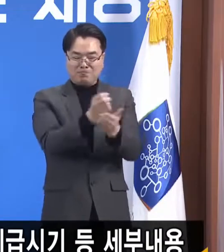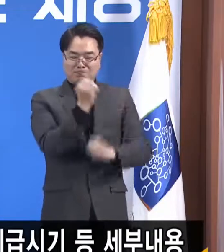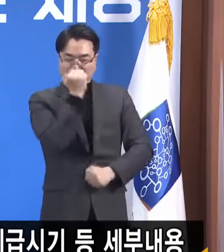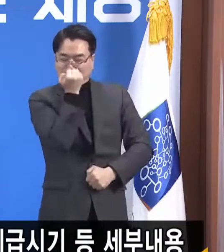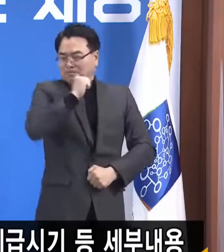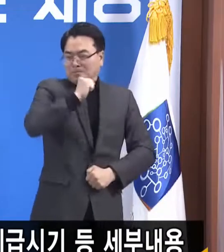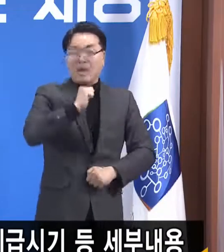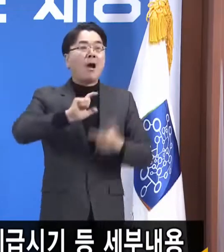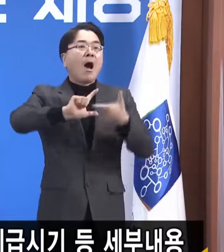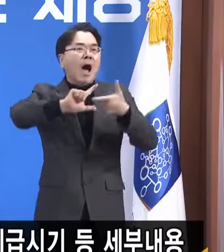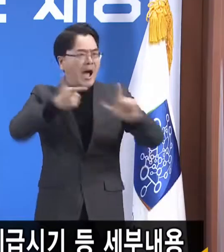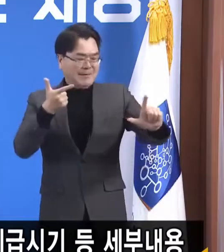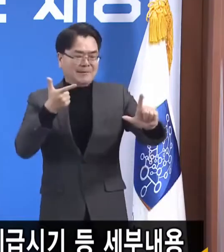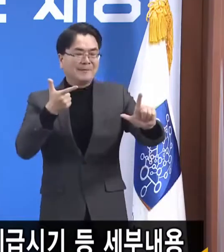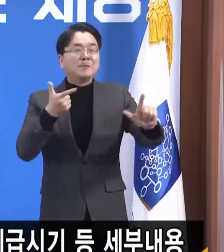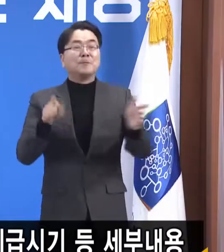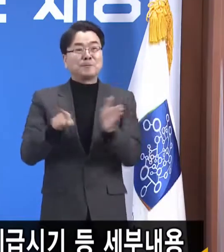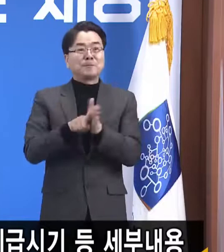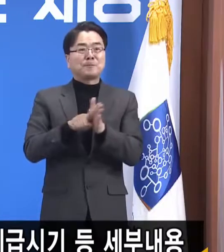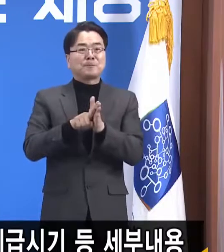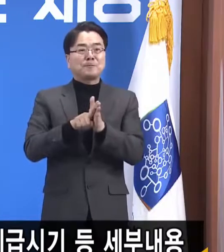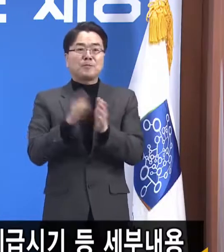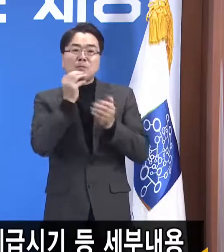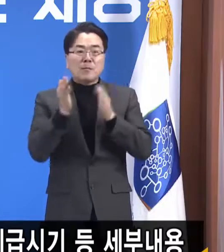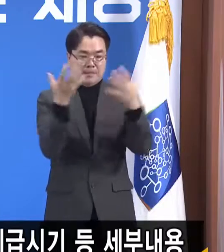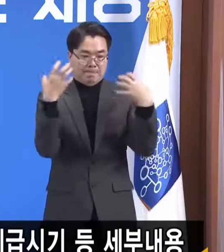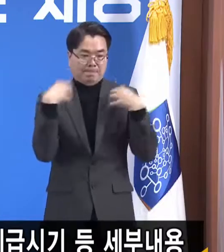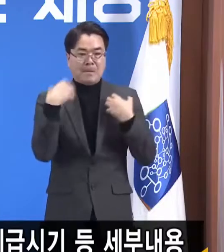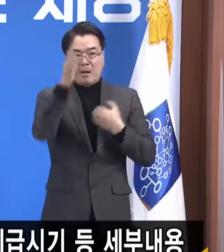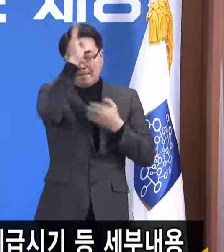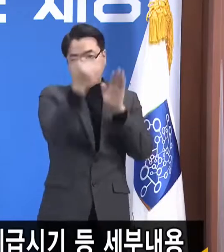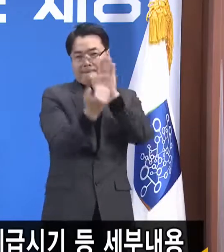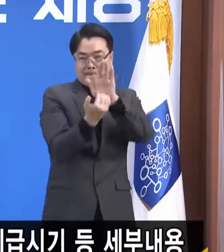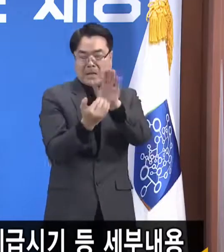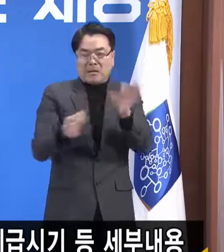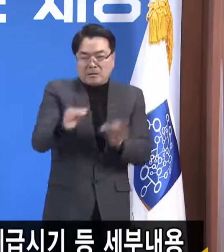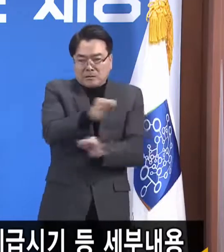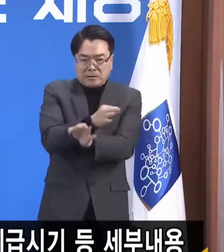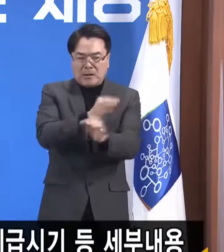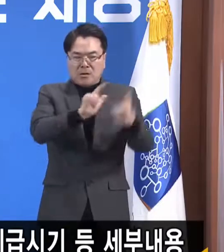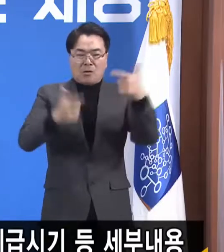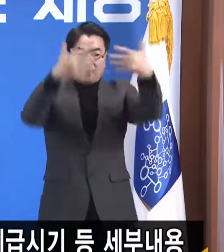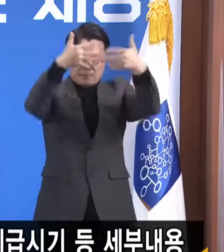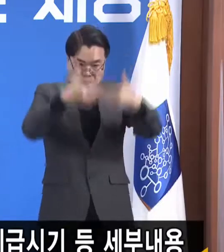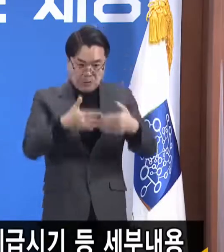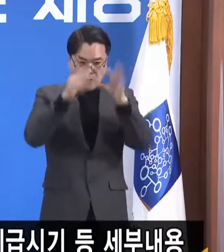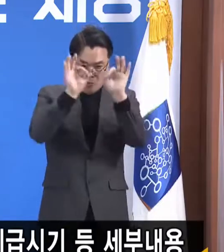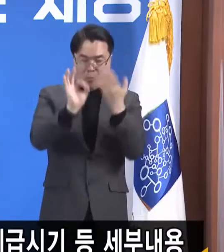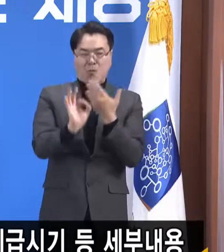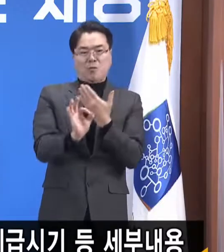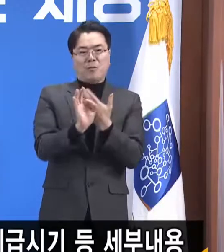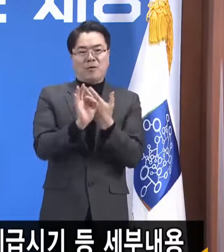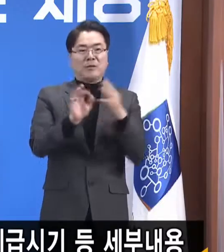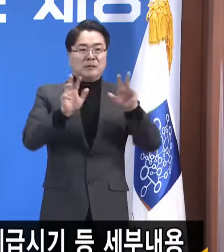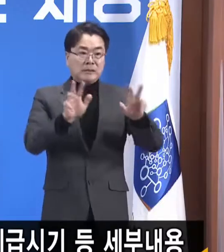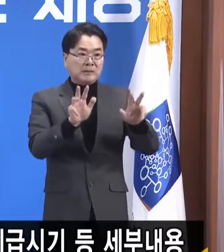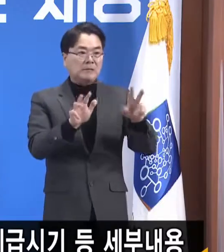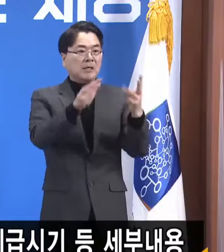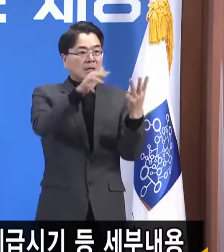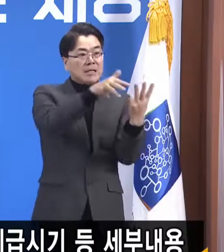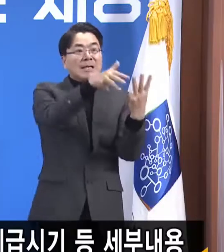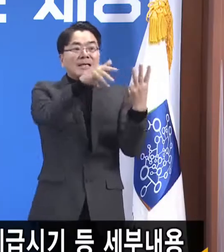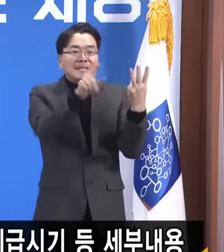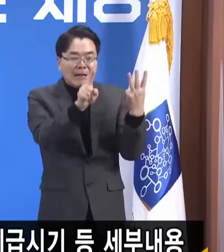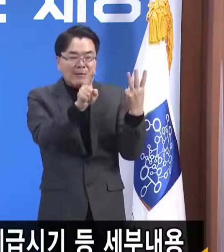경기도는 방역과 경제 등 현재의 모든 여건을 감안할 때 3차 대유행의